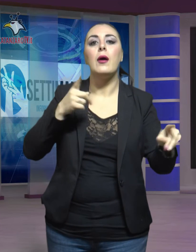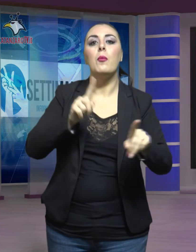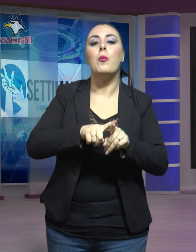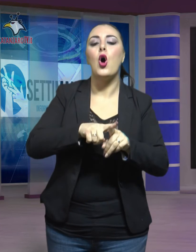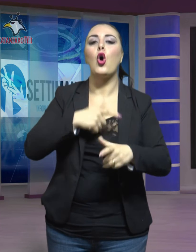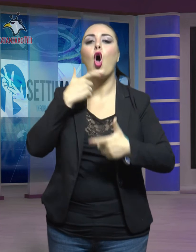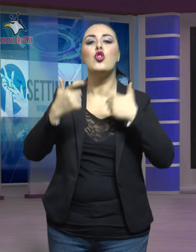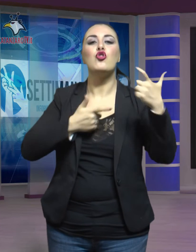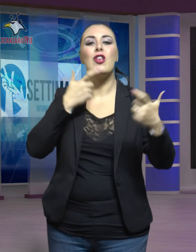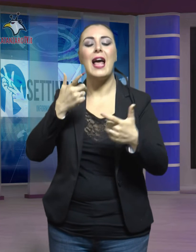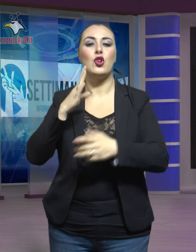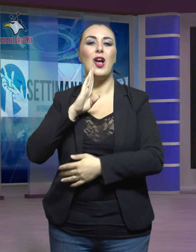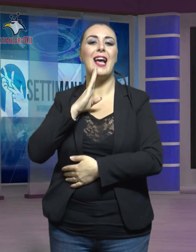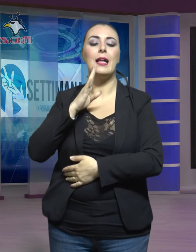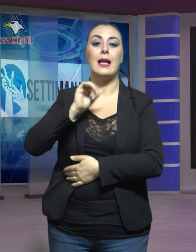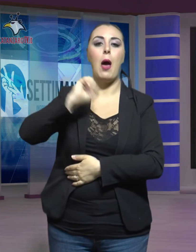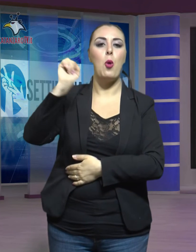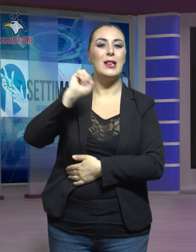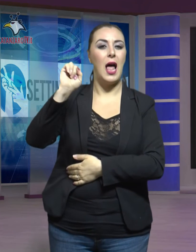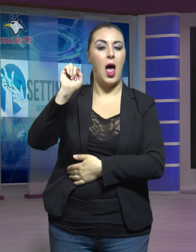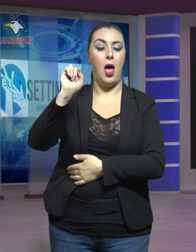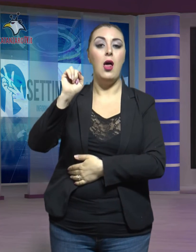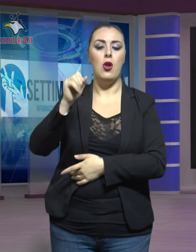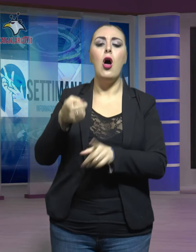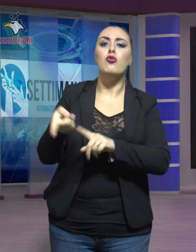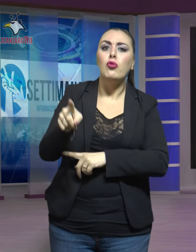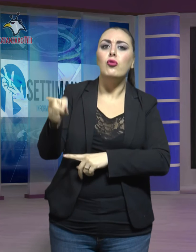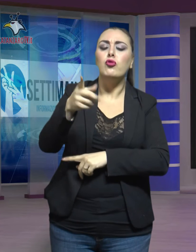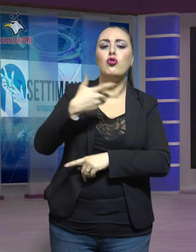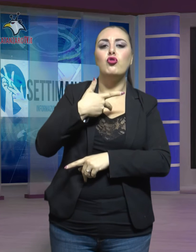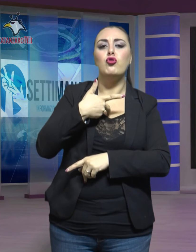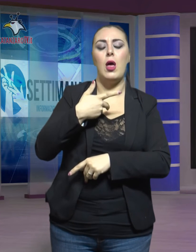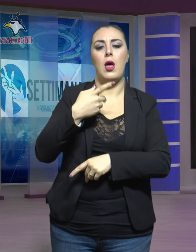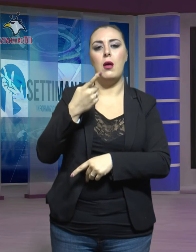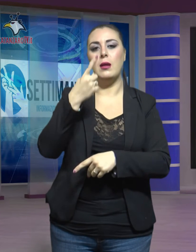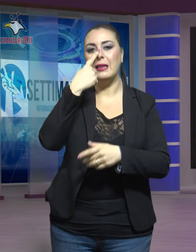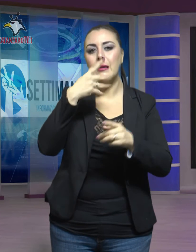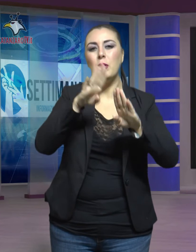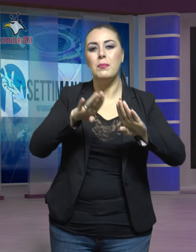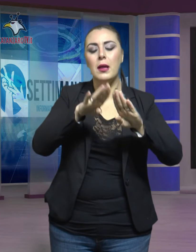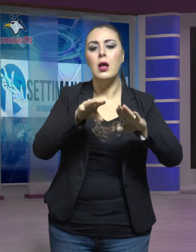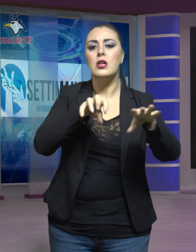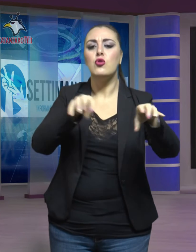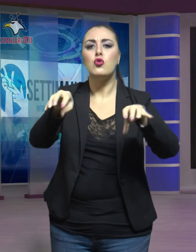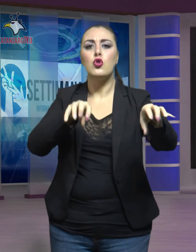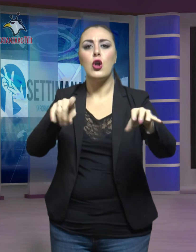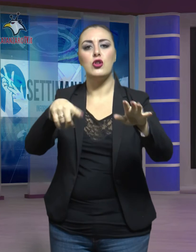Capodanno. Allieteranno ogni giorno varie zone del centro storico. Tra gli